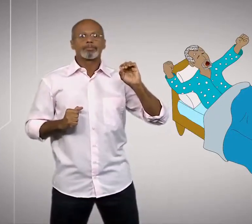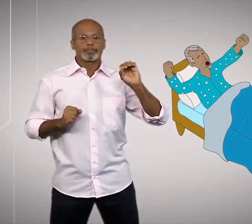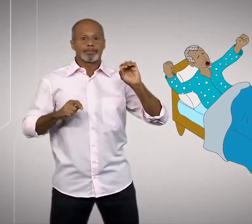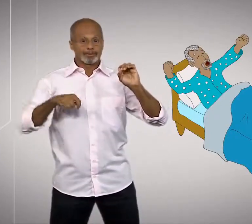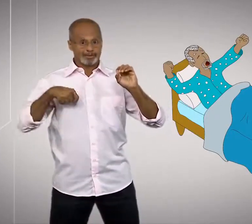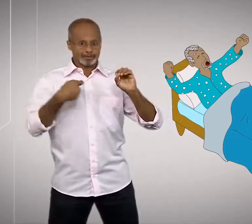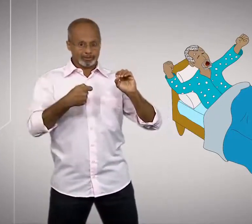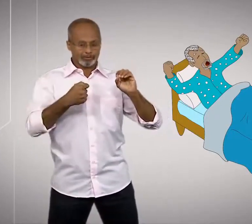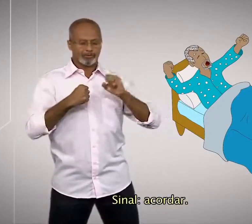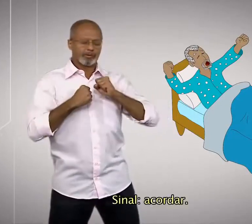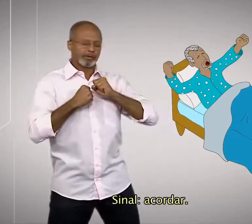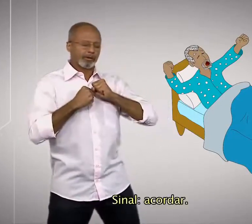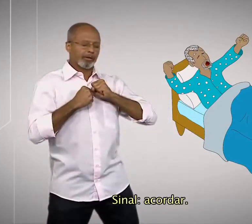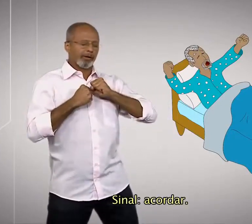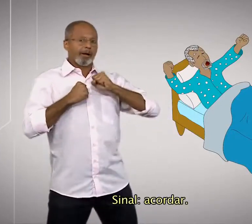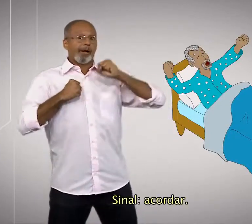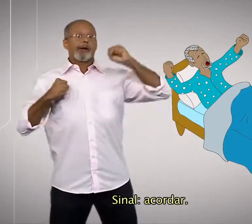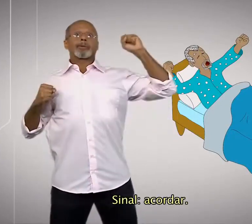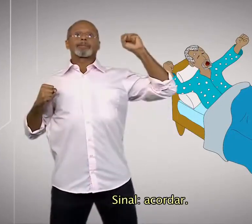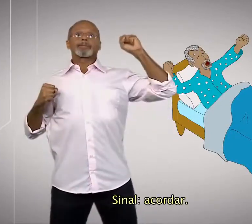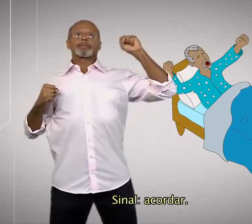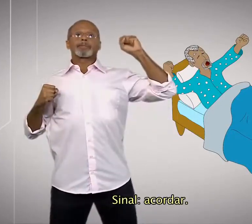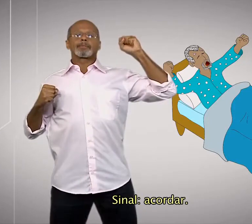Sinal, acordar.